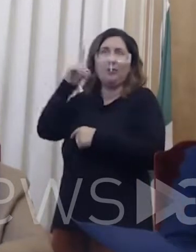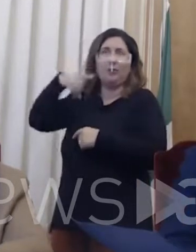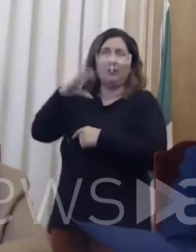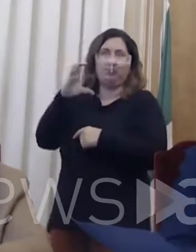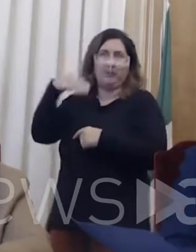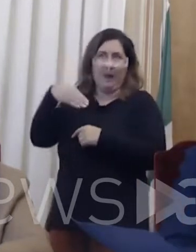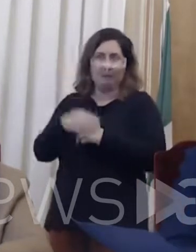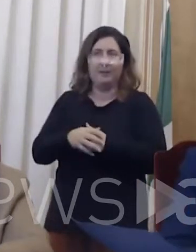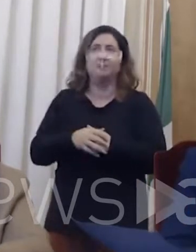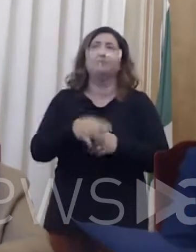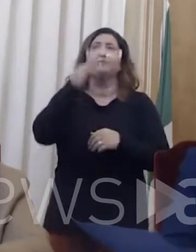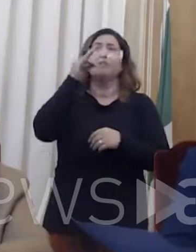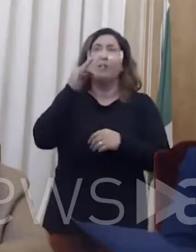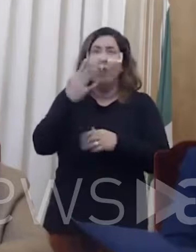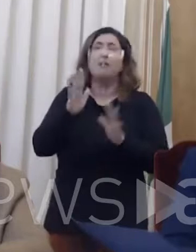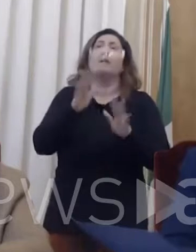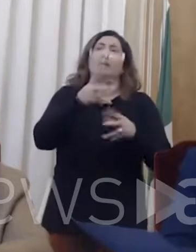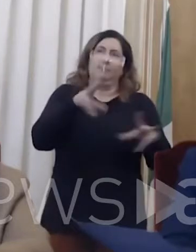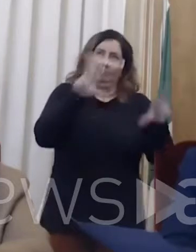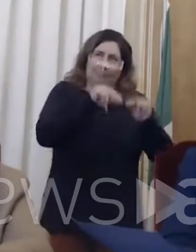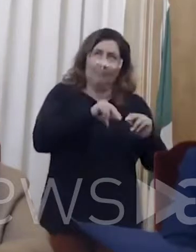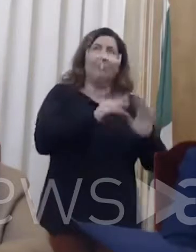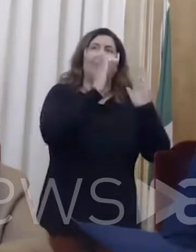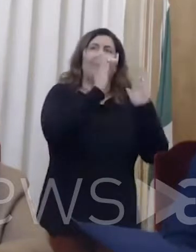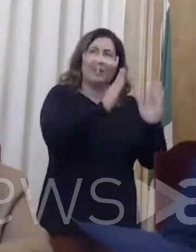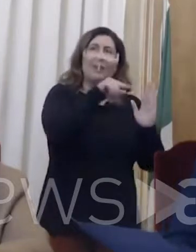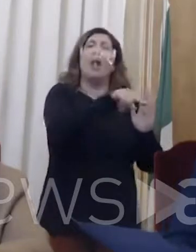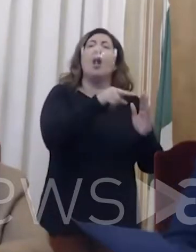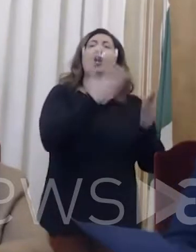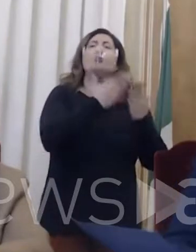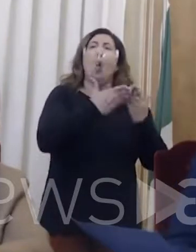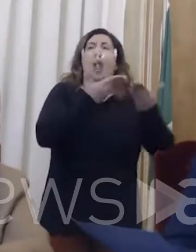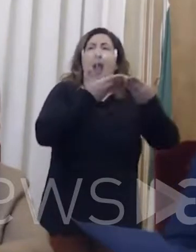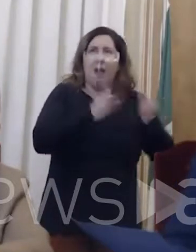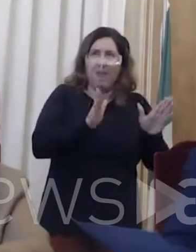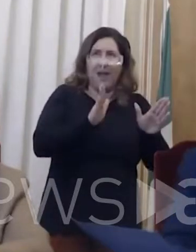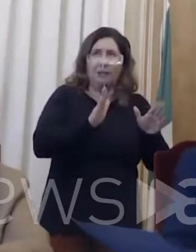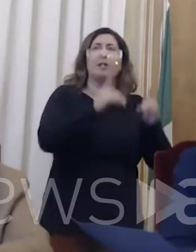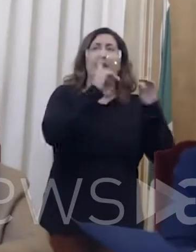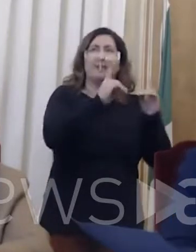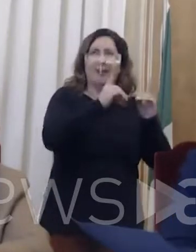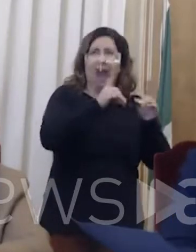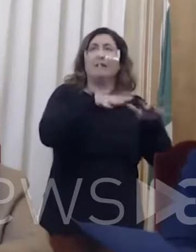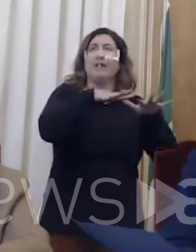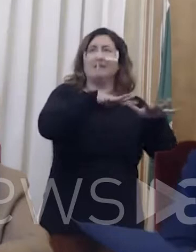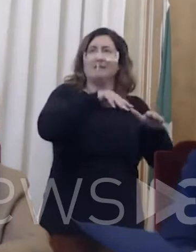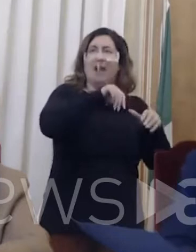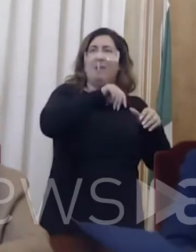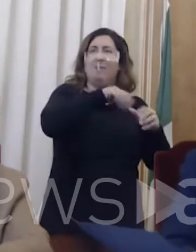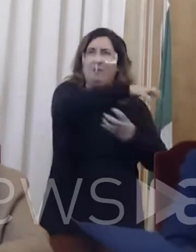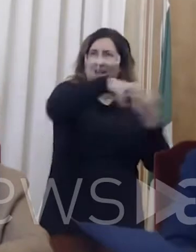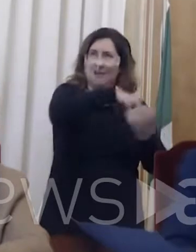Quindi potenziamento didattico con meccanismo misto e scuole aperte in tutto il Piemonte, centri